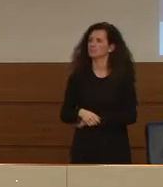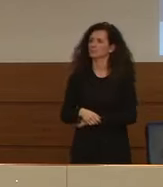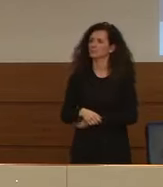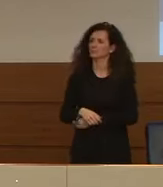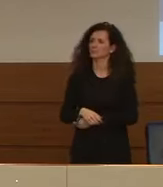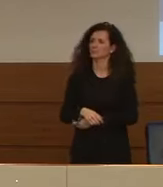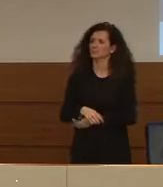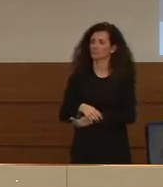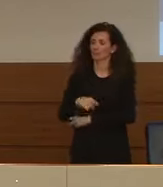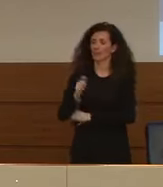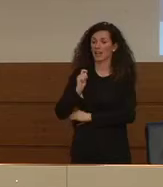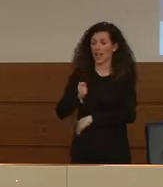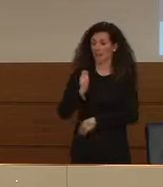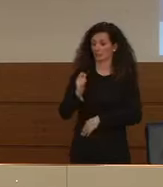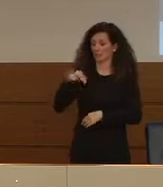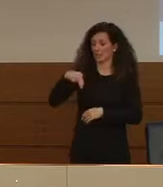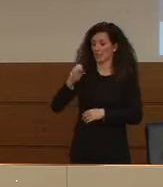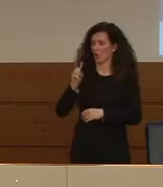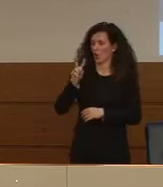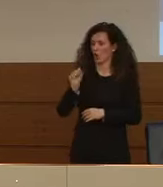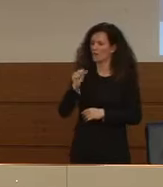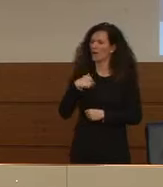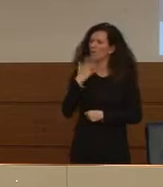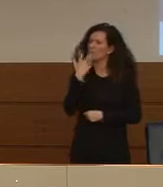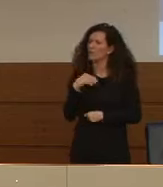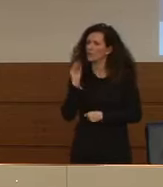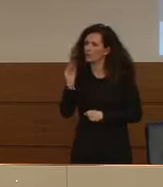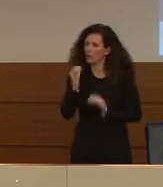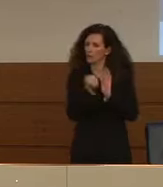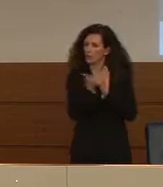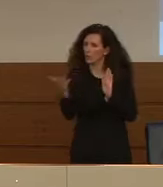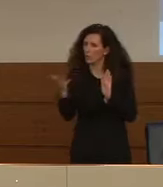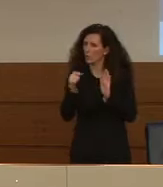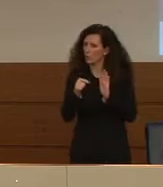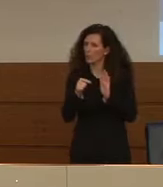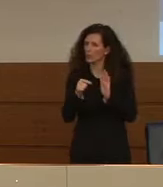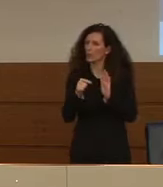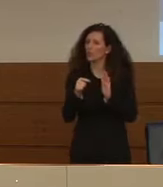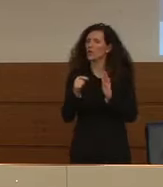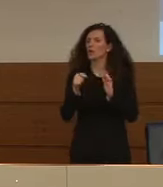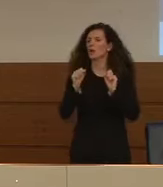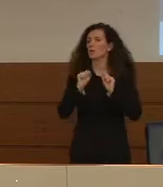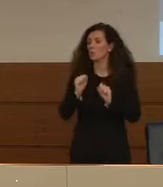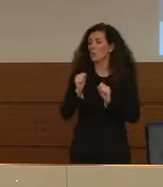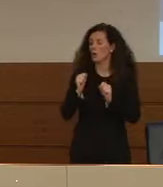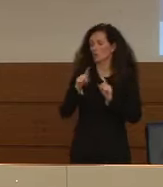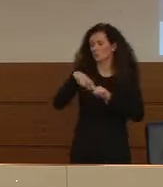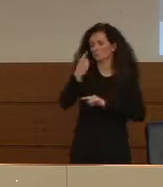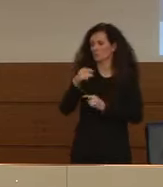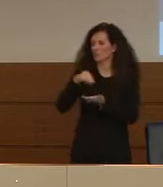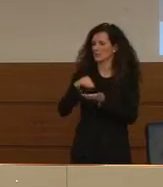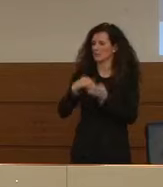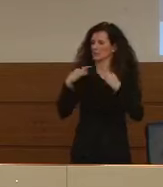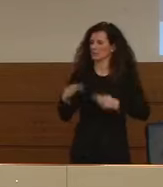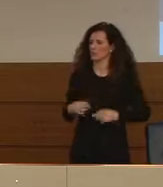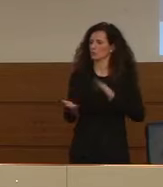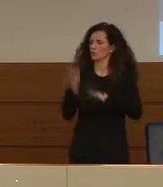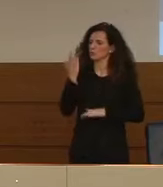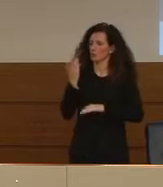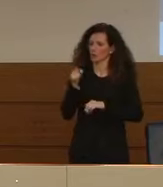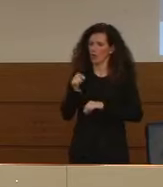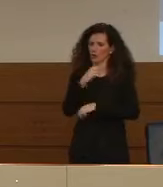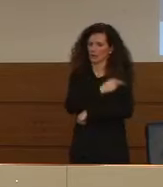Buongiorno, Giuliano Bormioli, Agenzia Nova, avrei voluto chiedere di numeri ma lo farò in presenza dell'Istituto Superiore. Intanto vorrei chiedere al Dottor Borrelli